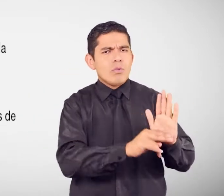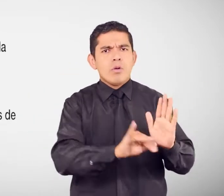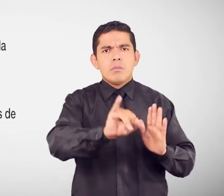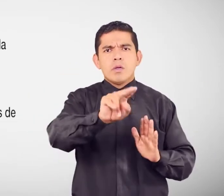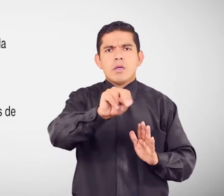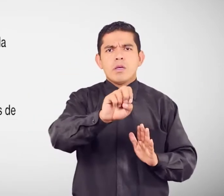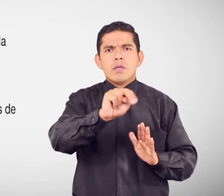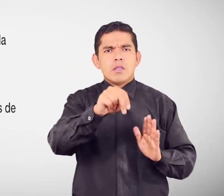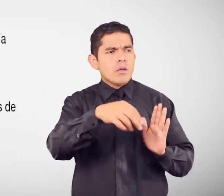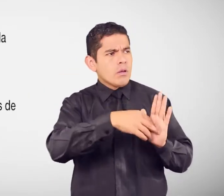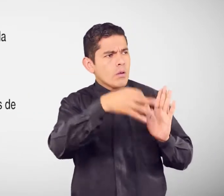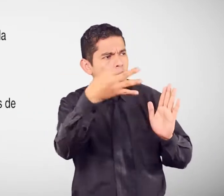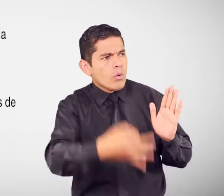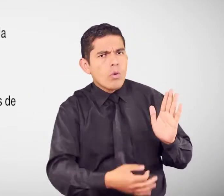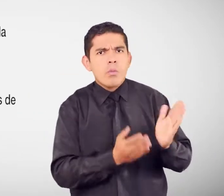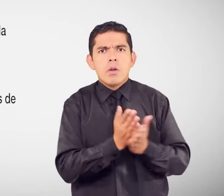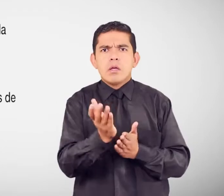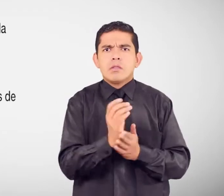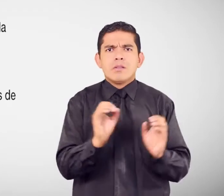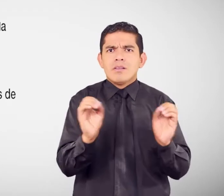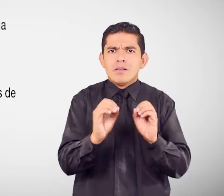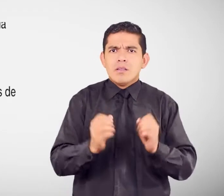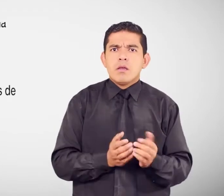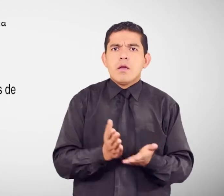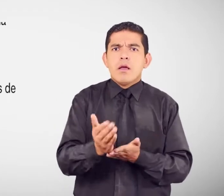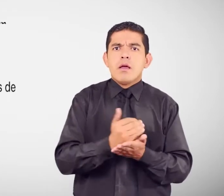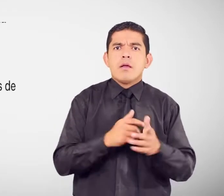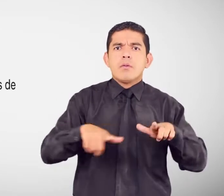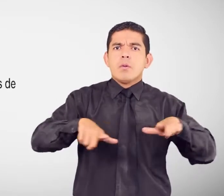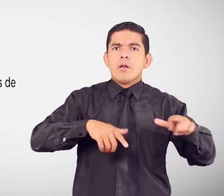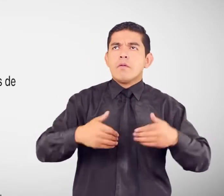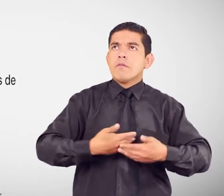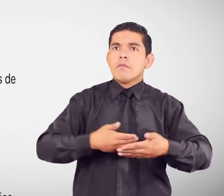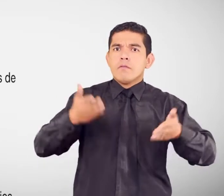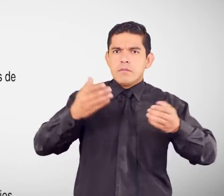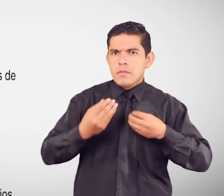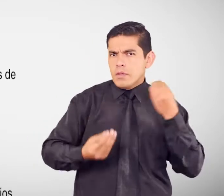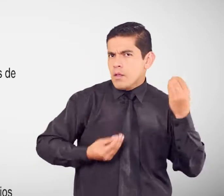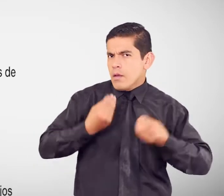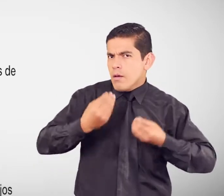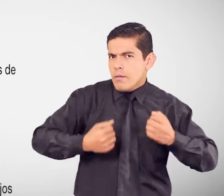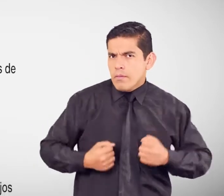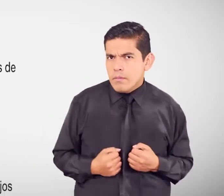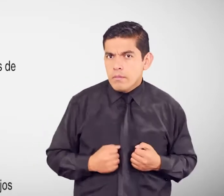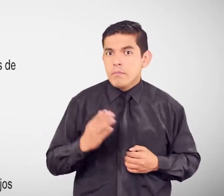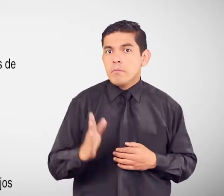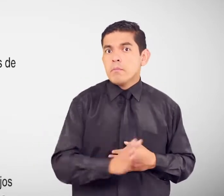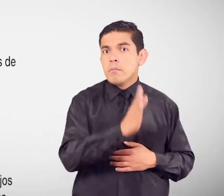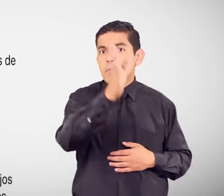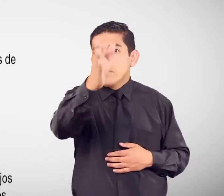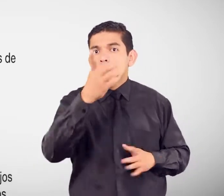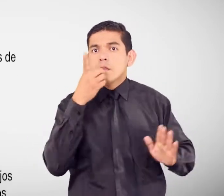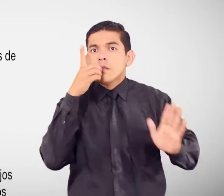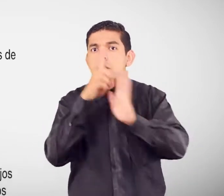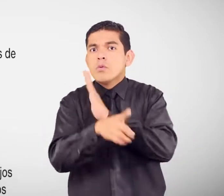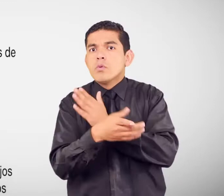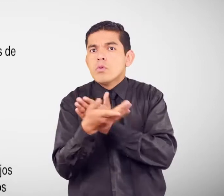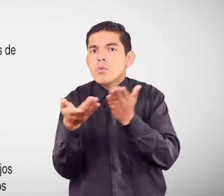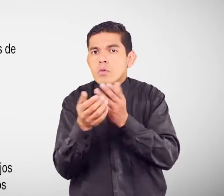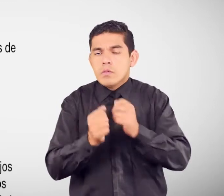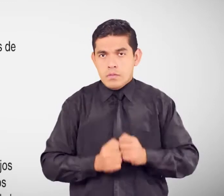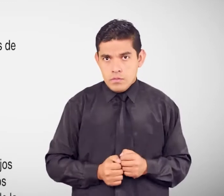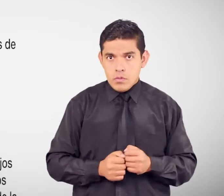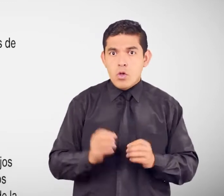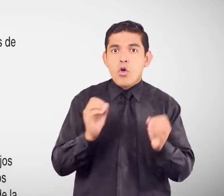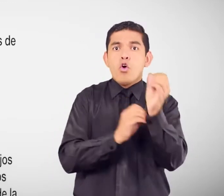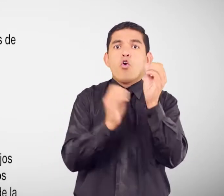accesibilidad Al medio físico ¿Qué debes hacer? Acude a presentar tu denuncia En Oficinas de la Defensoría